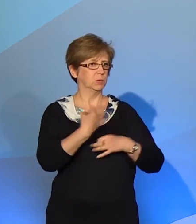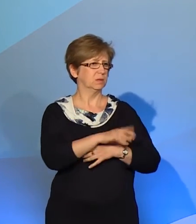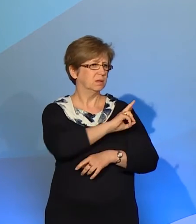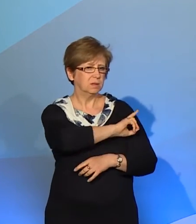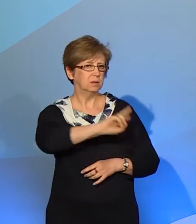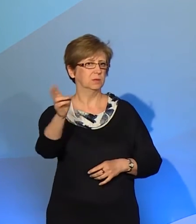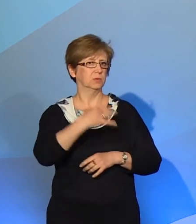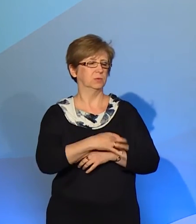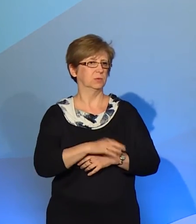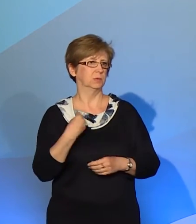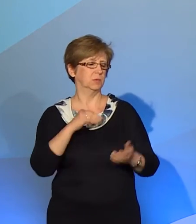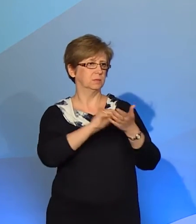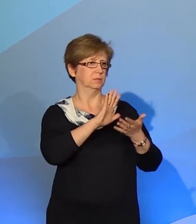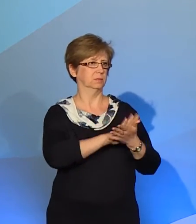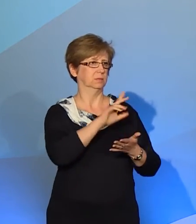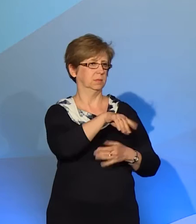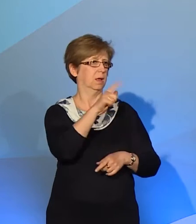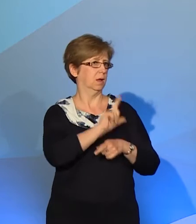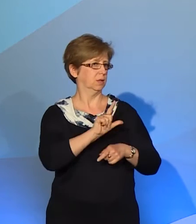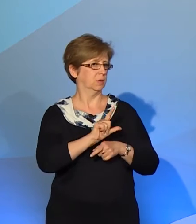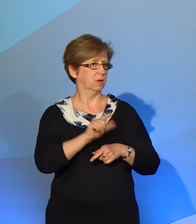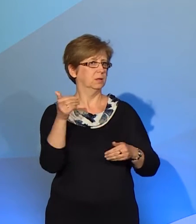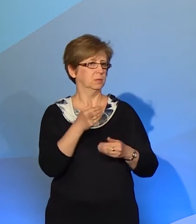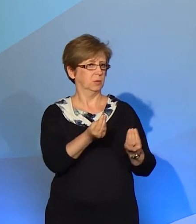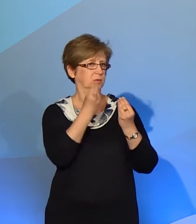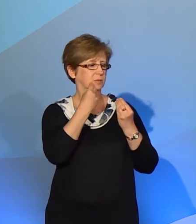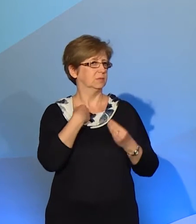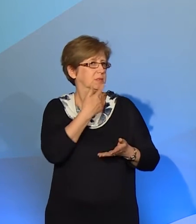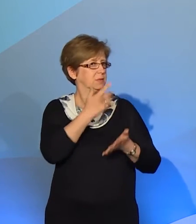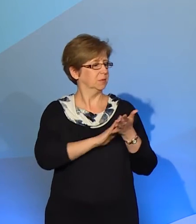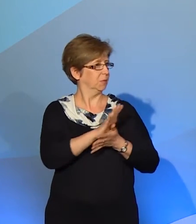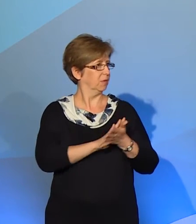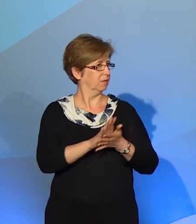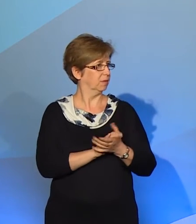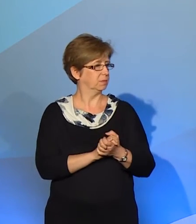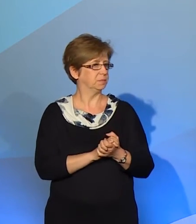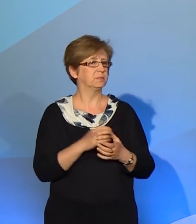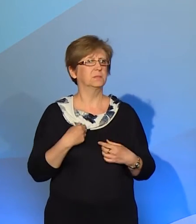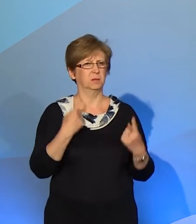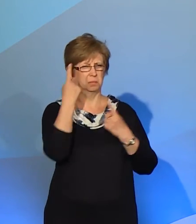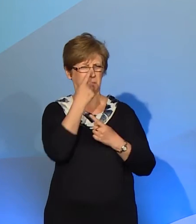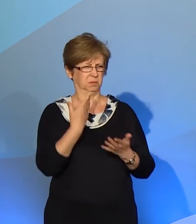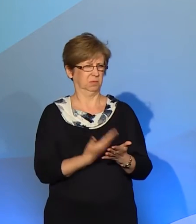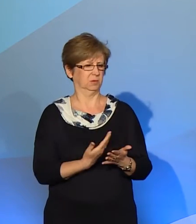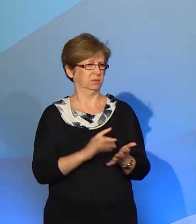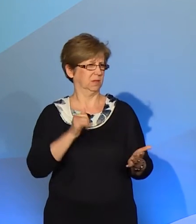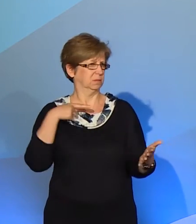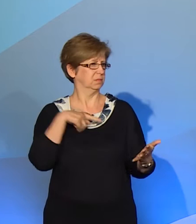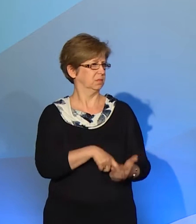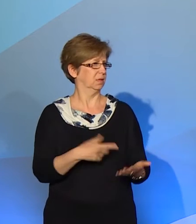może zapisać się na taki lektorat, nauczyć się migać. Pomyślą Państwo, po co miałby? Pewnie Państwa